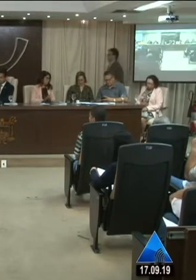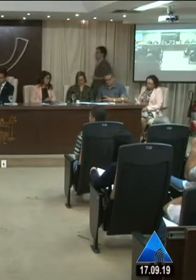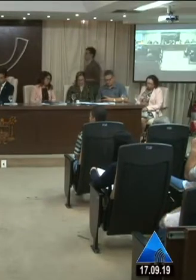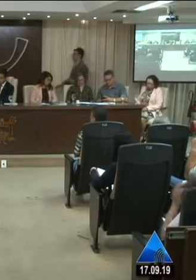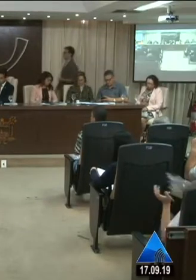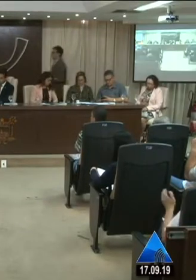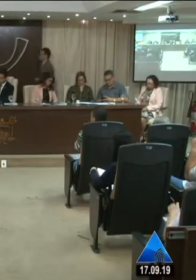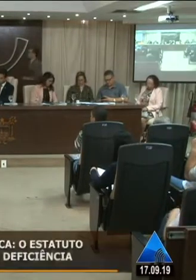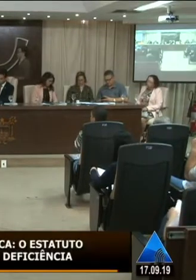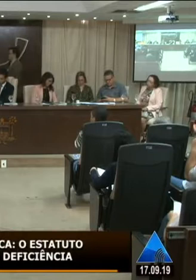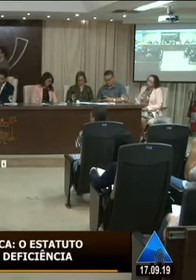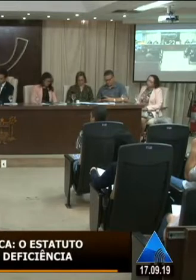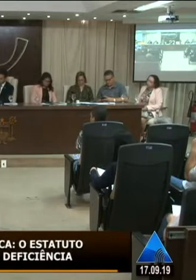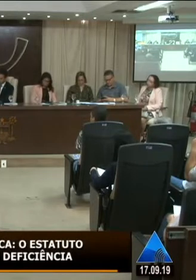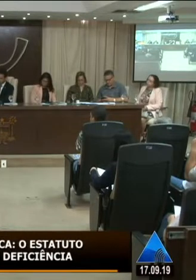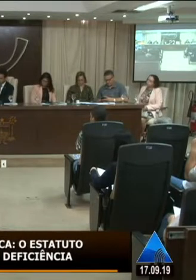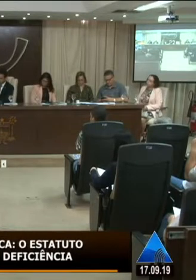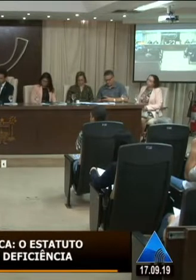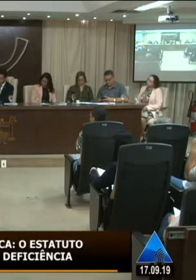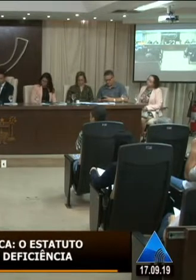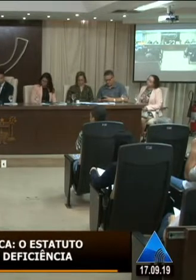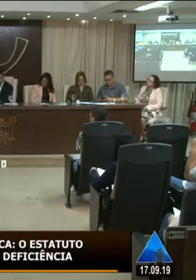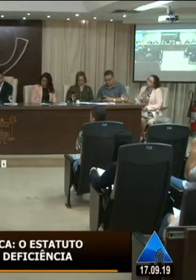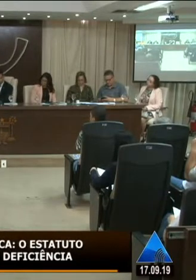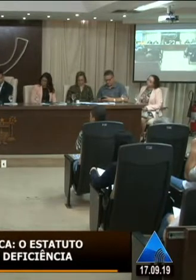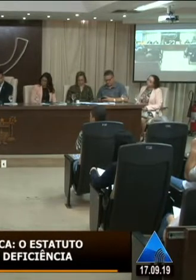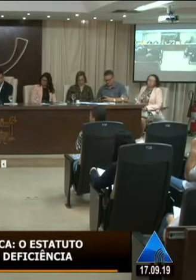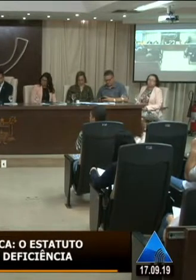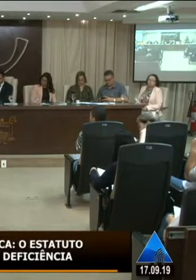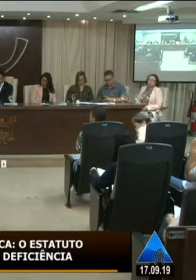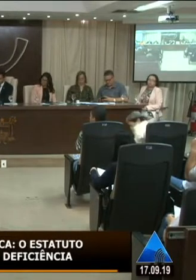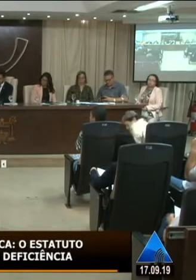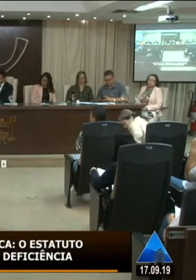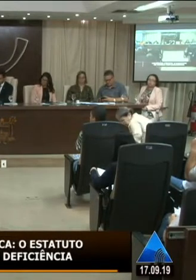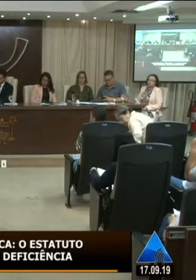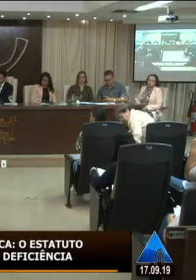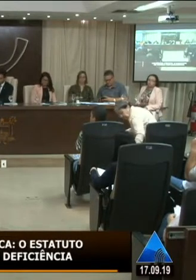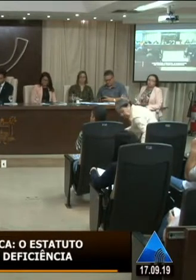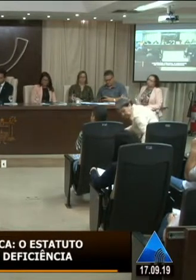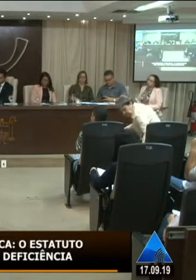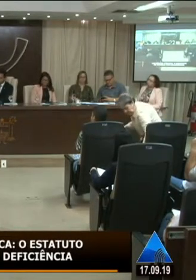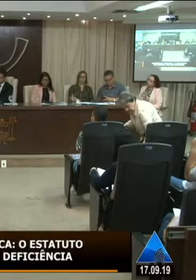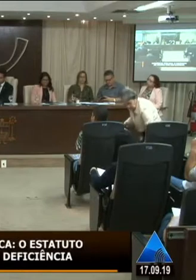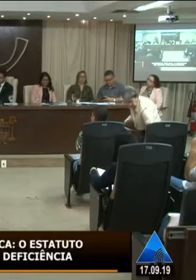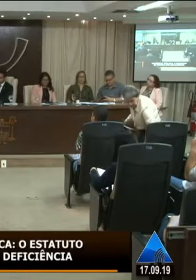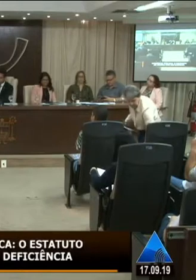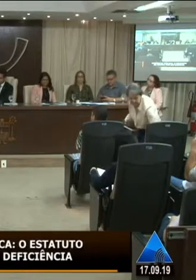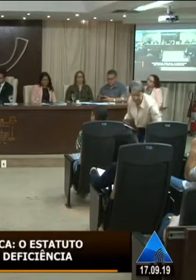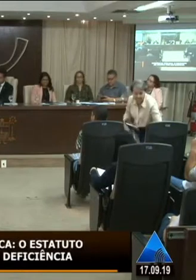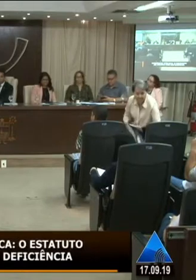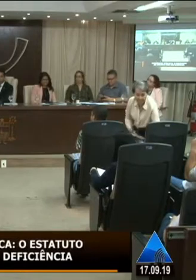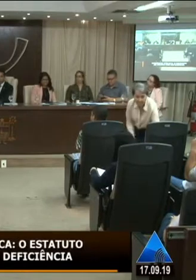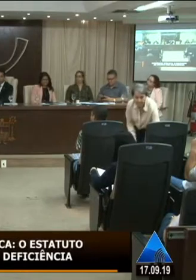parabeniza Adalbert pela participação e quero convidar Márcia Guedes para também fazer a sua fala logo depois Daniel Silva